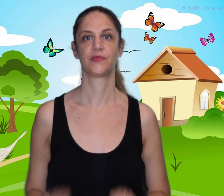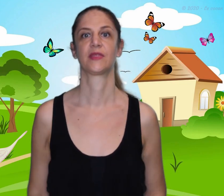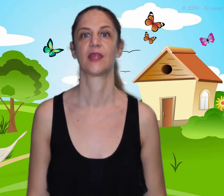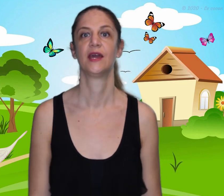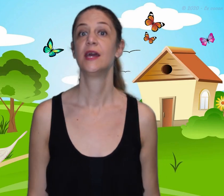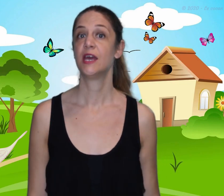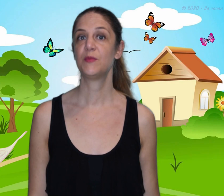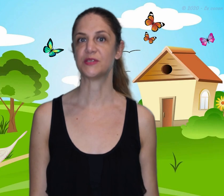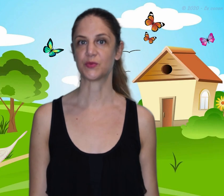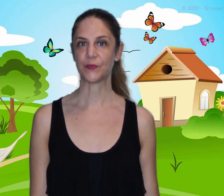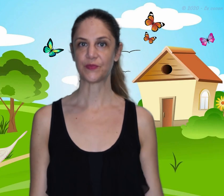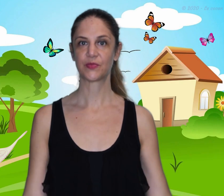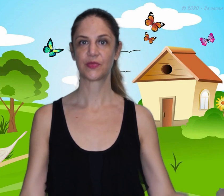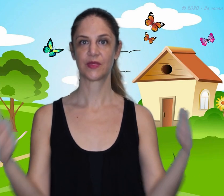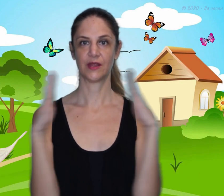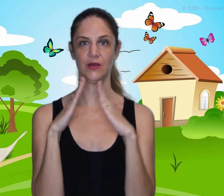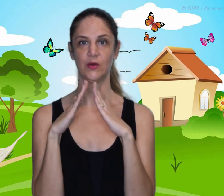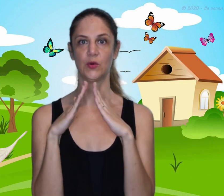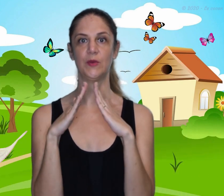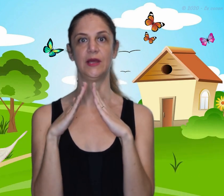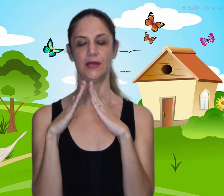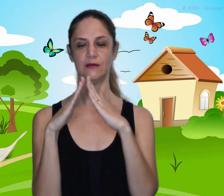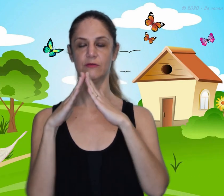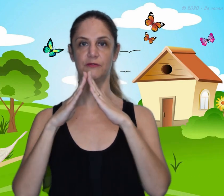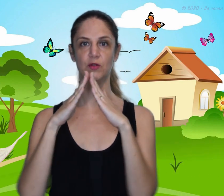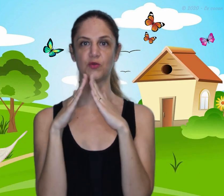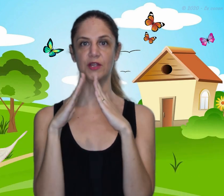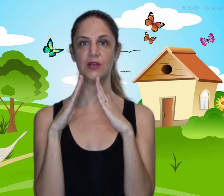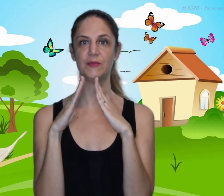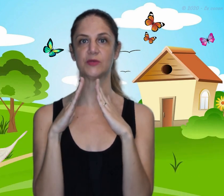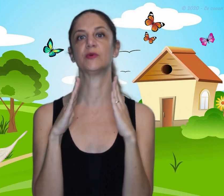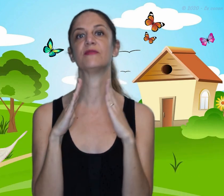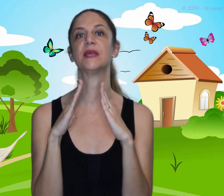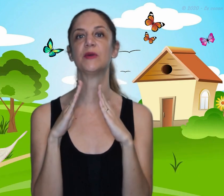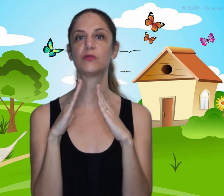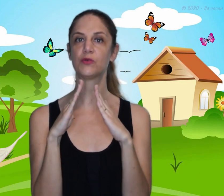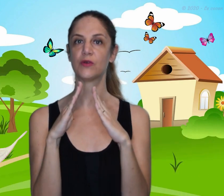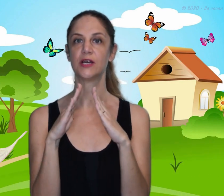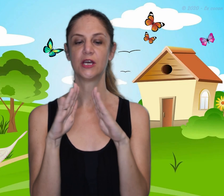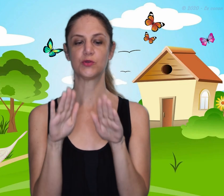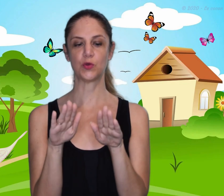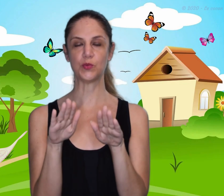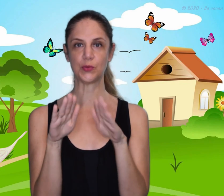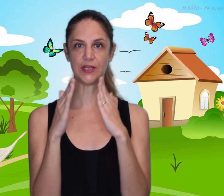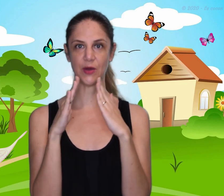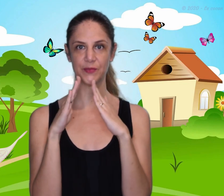Village et maison. On fait le toit de la maison et on va taper deux fois sur le bout des doigts.